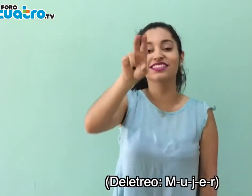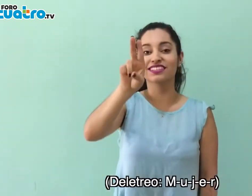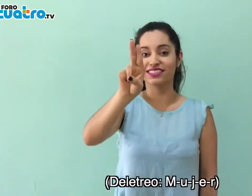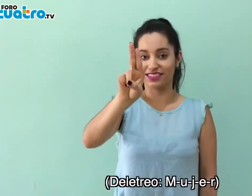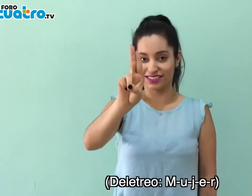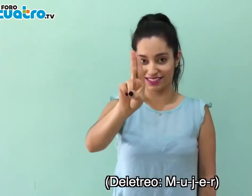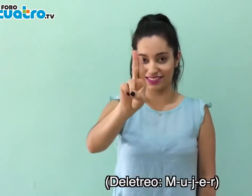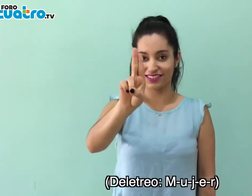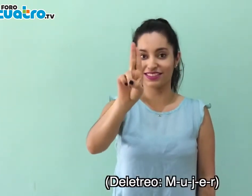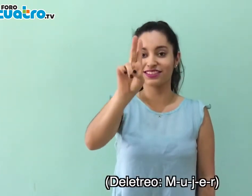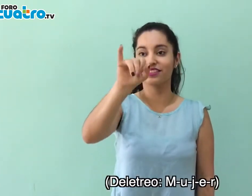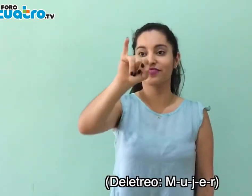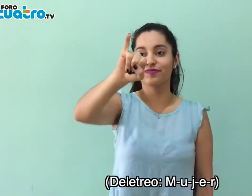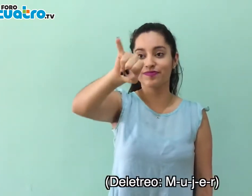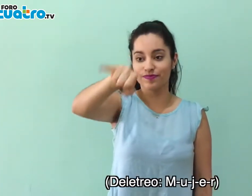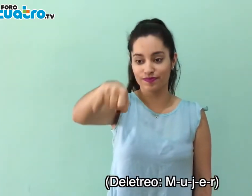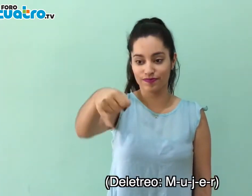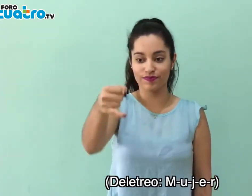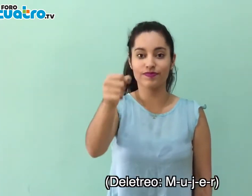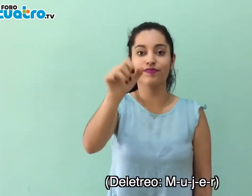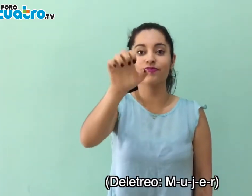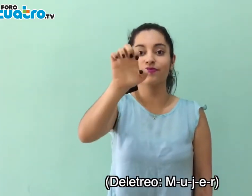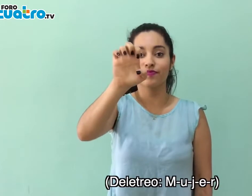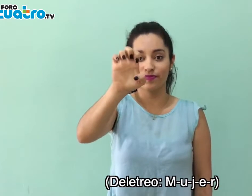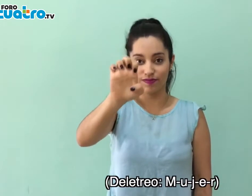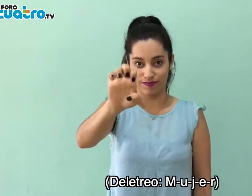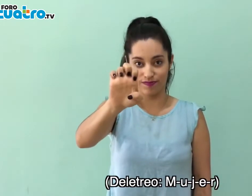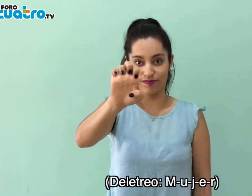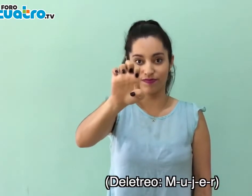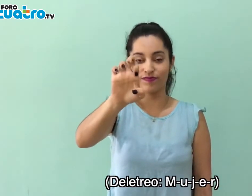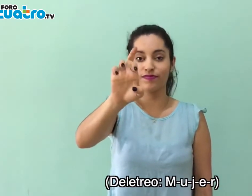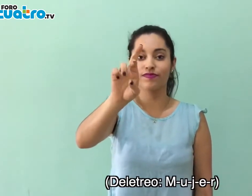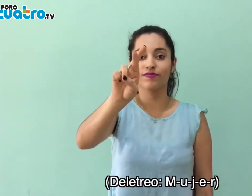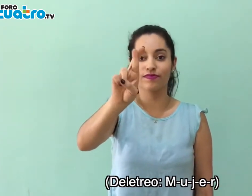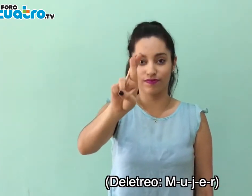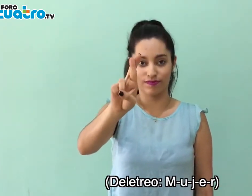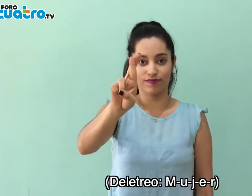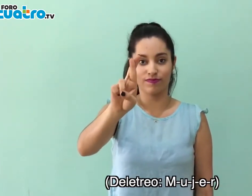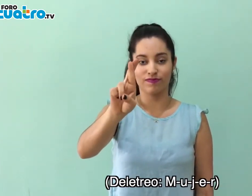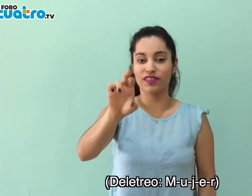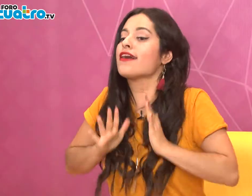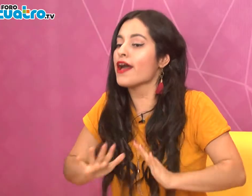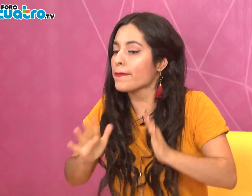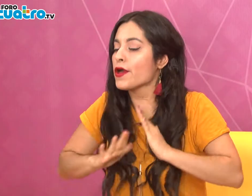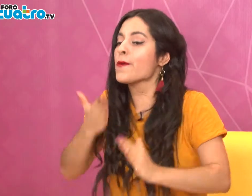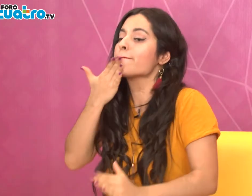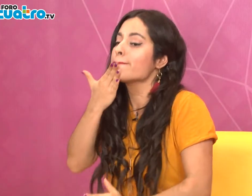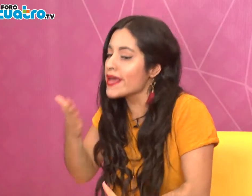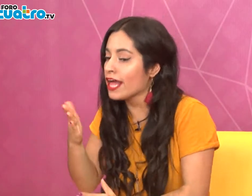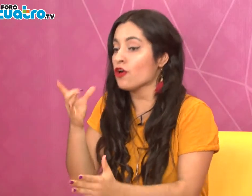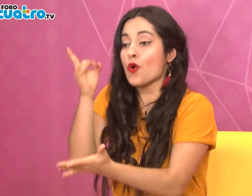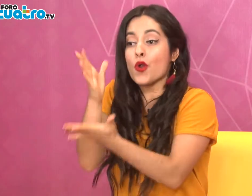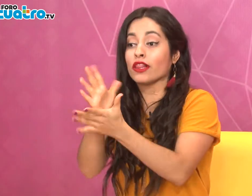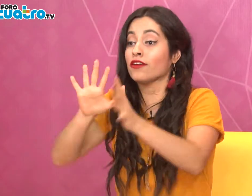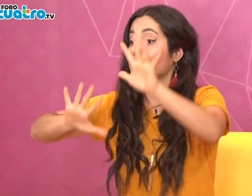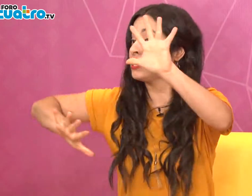practicas algún deporte, fútbol, practicas algún otro idioma, diariamente tienes que ir practicando a tu